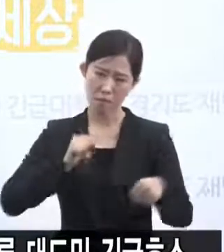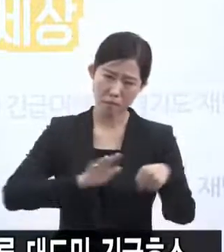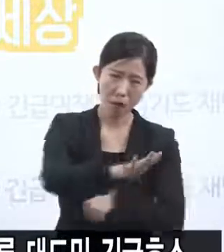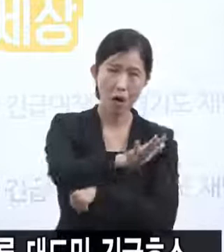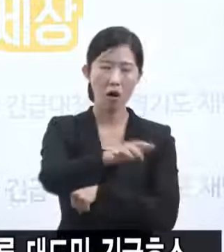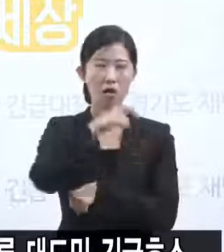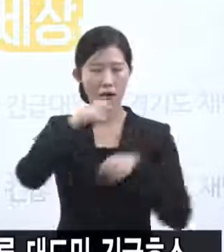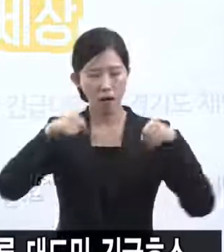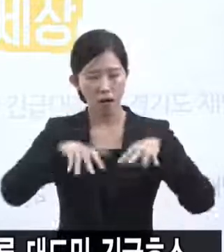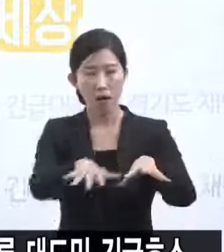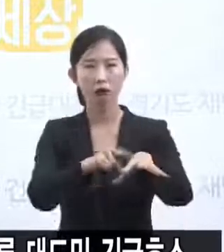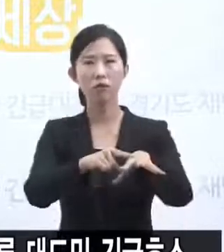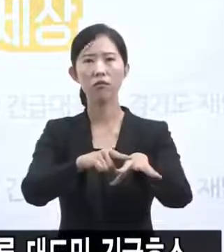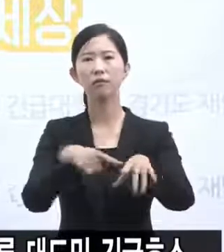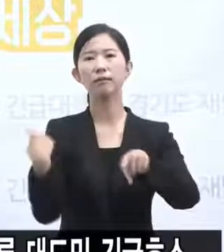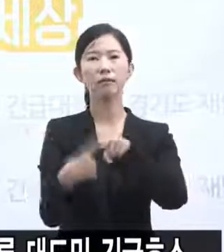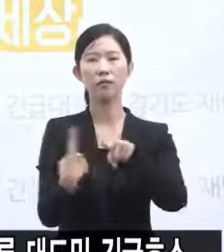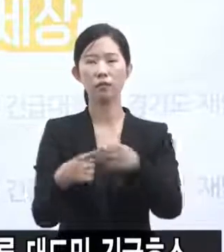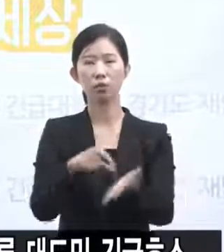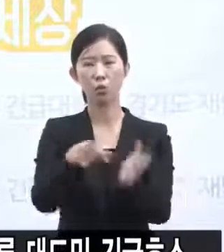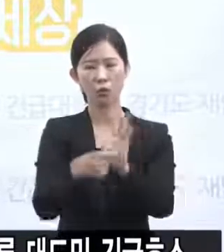새로운 국면이 시작될 것입니다.